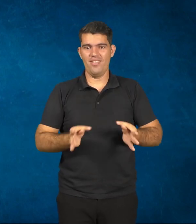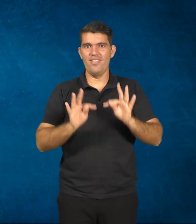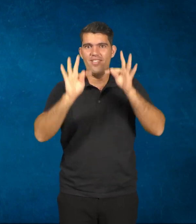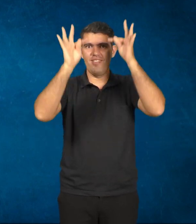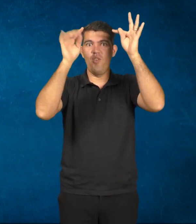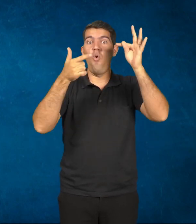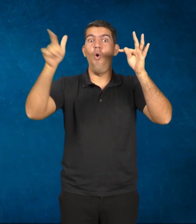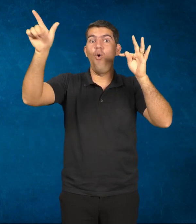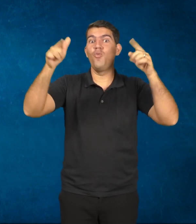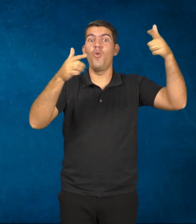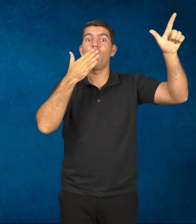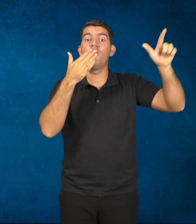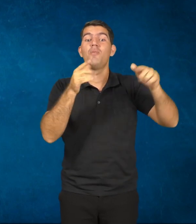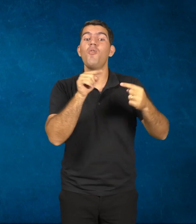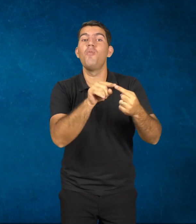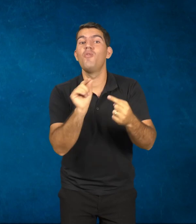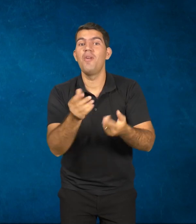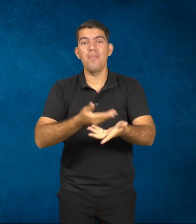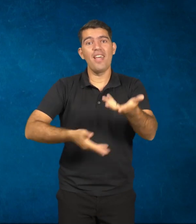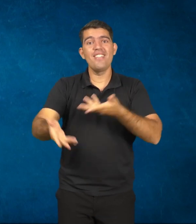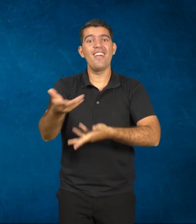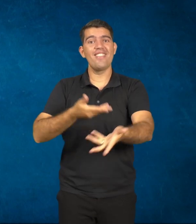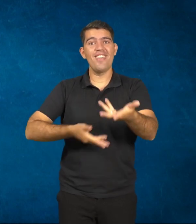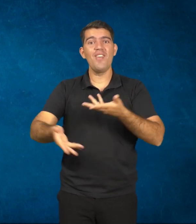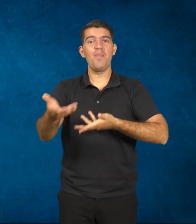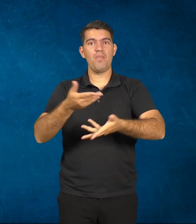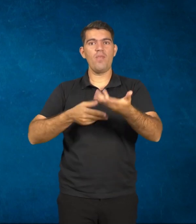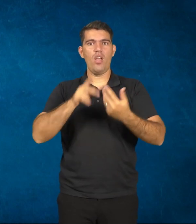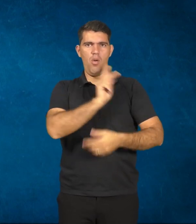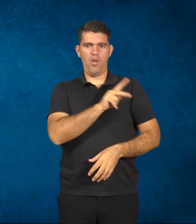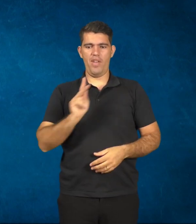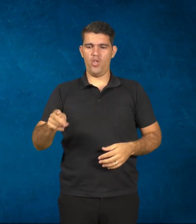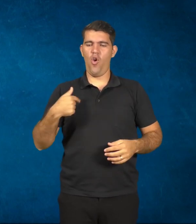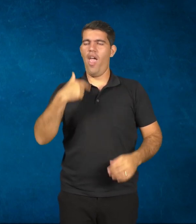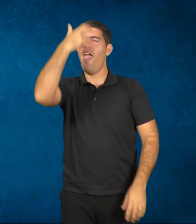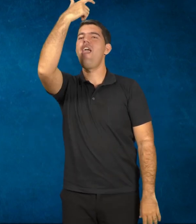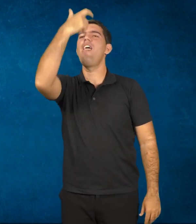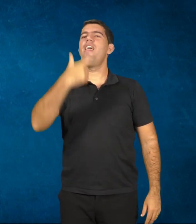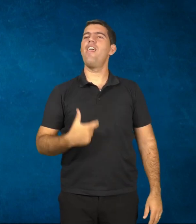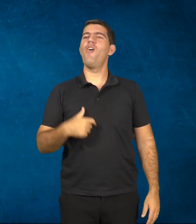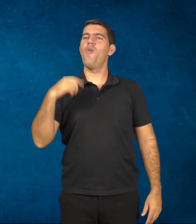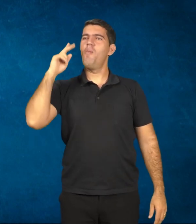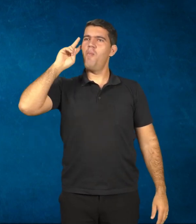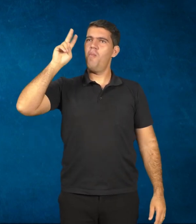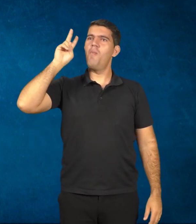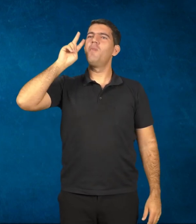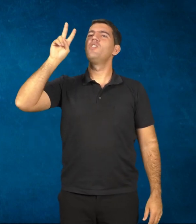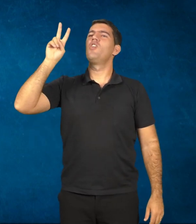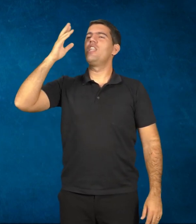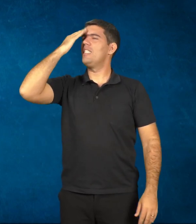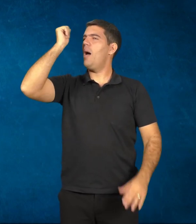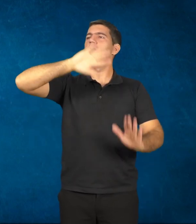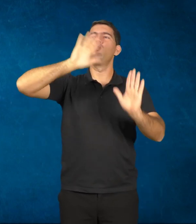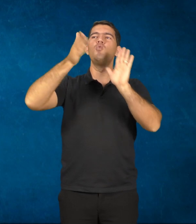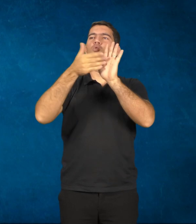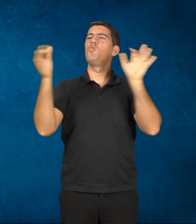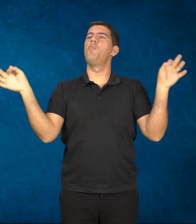de mediação. Então, o professor sai daquele lugar historicamente constituído como dono do saber para alguém que